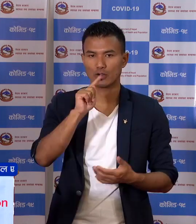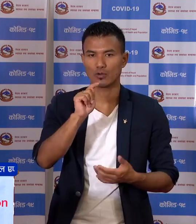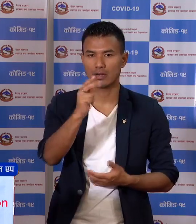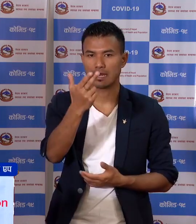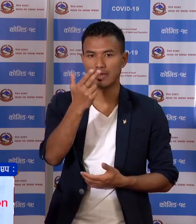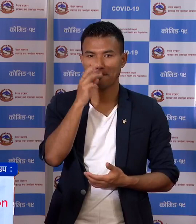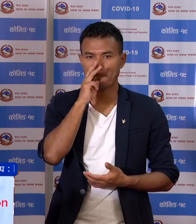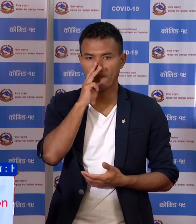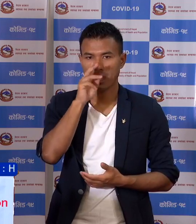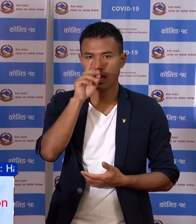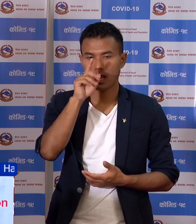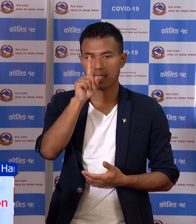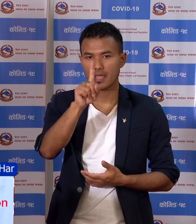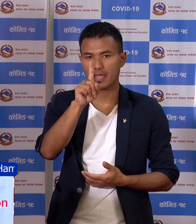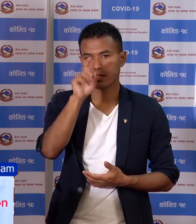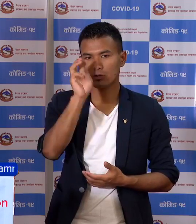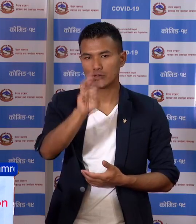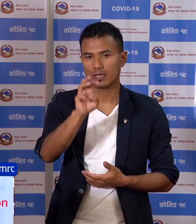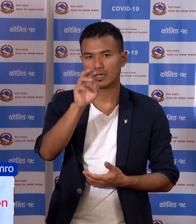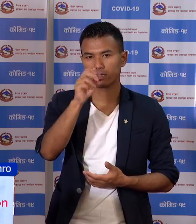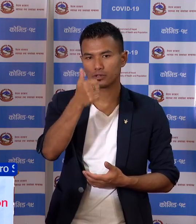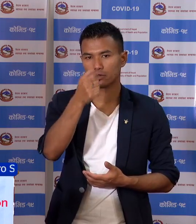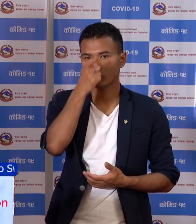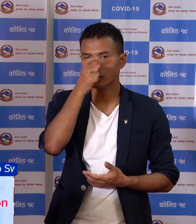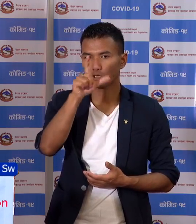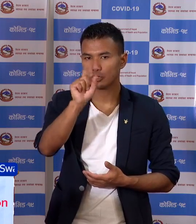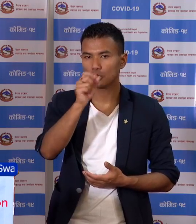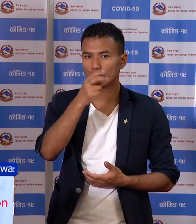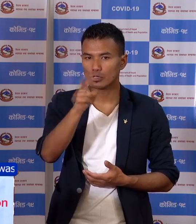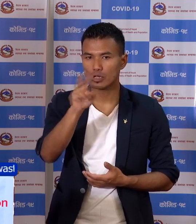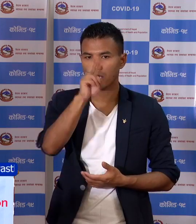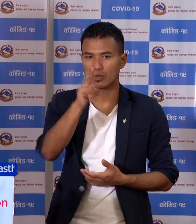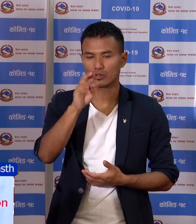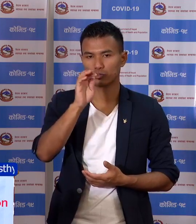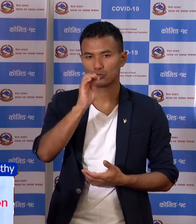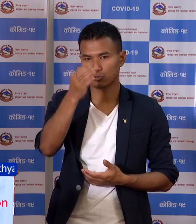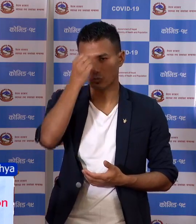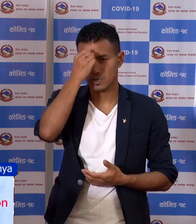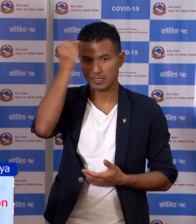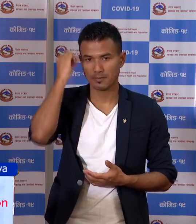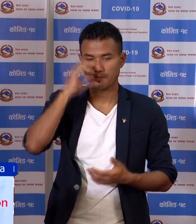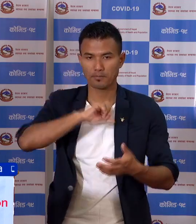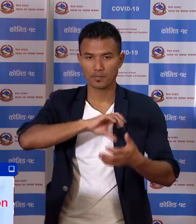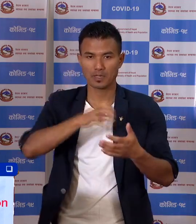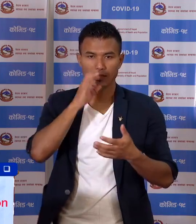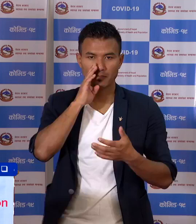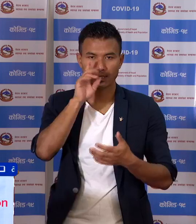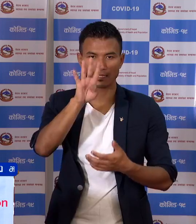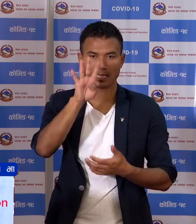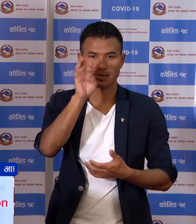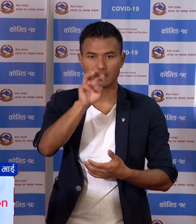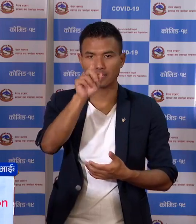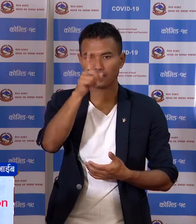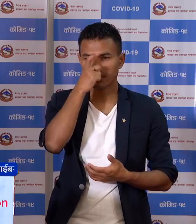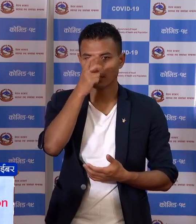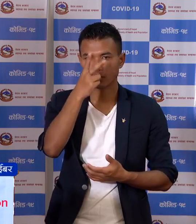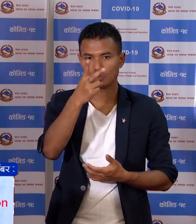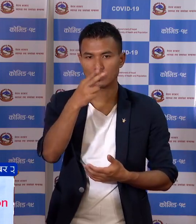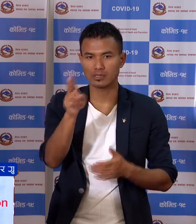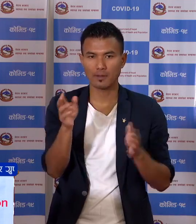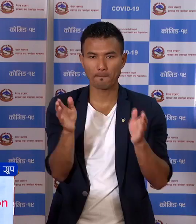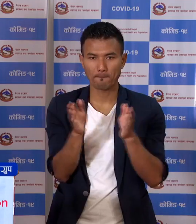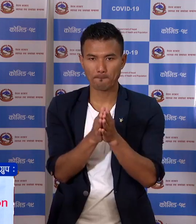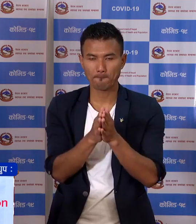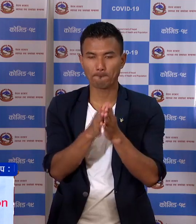कौर्णाली प्रदेश मां 1670 जाना, रो सुदुरपसिम प्रदेश मां 4102 जाना गरी,